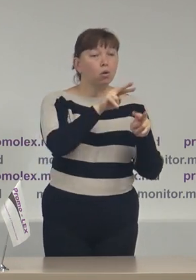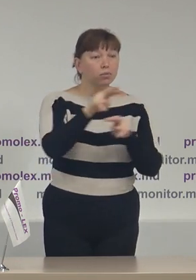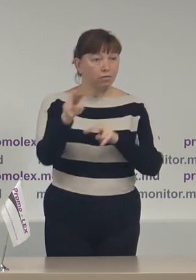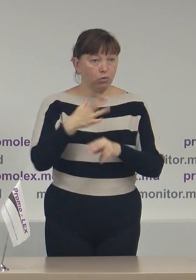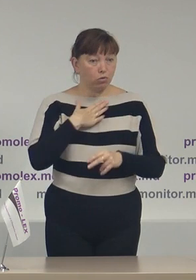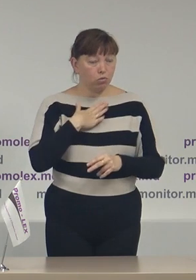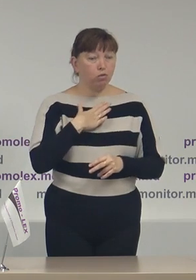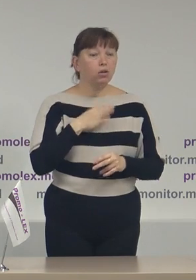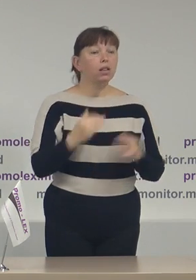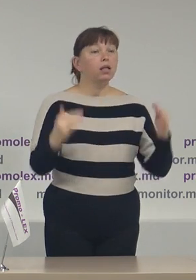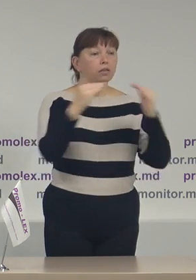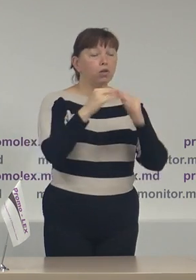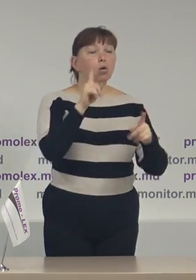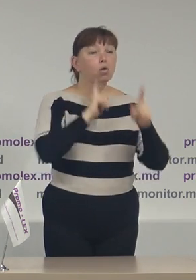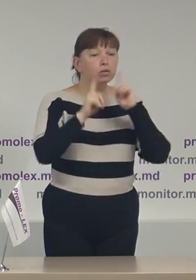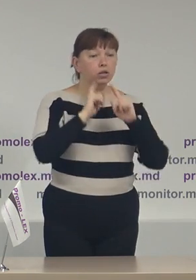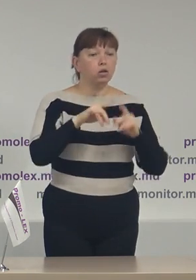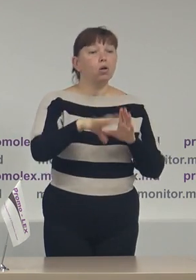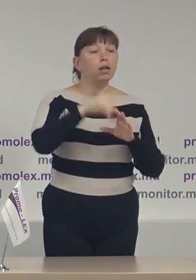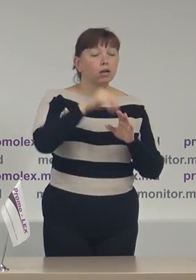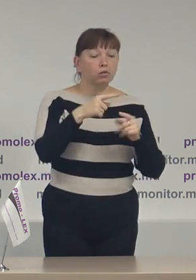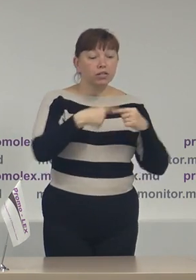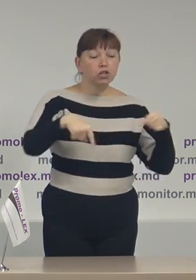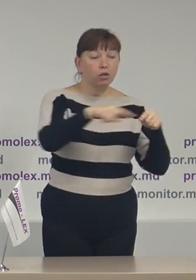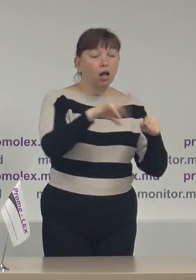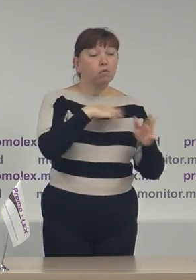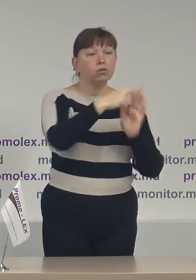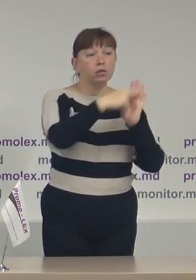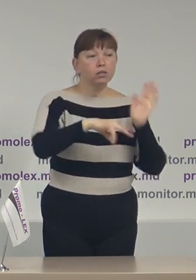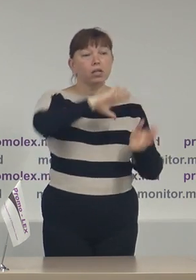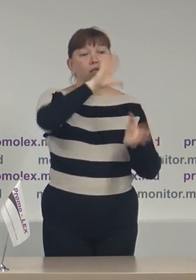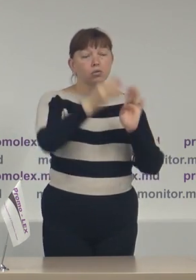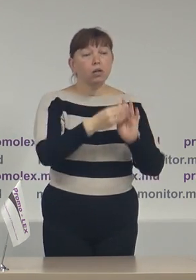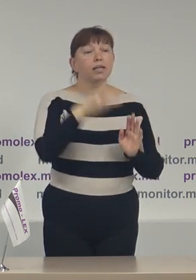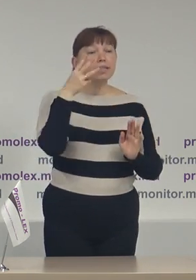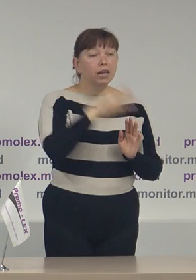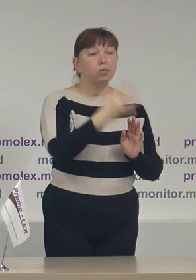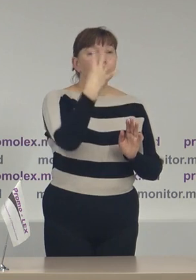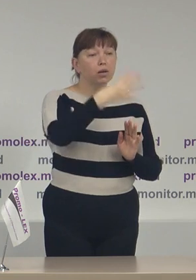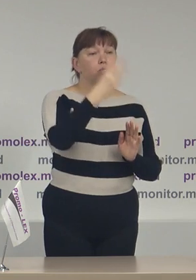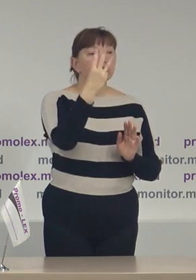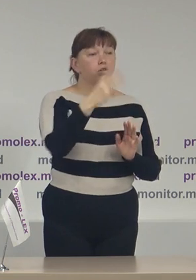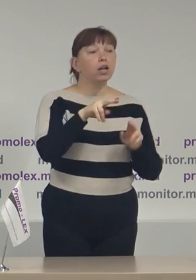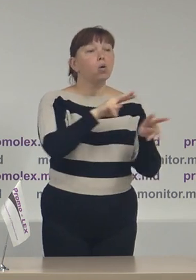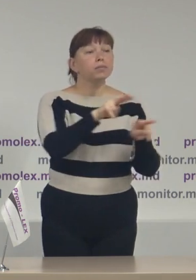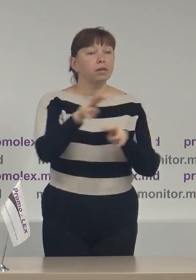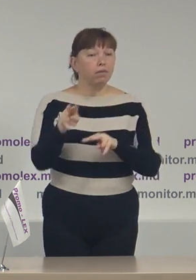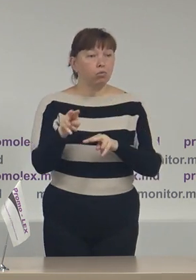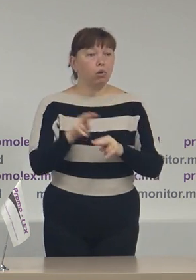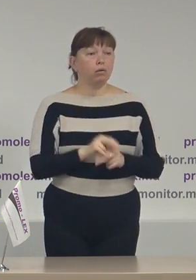la nivelul Consiliului electorale de circunscripție au fost acreditați în total 3043 observatori